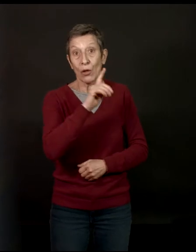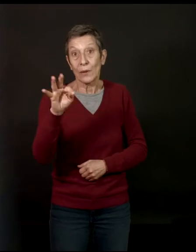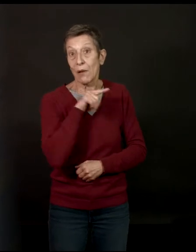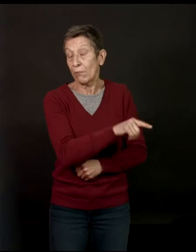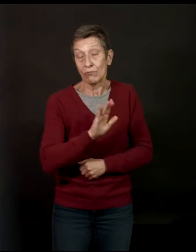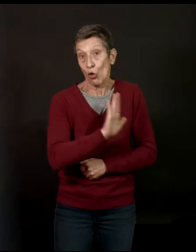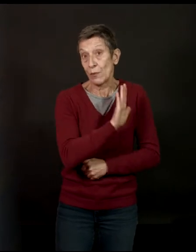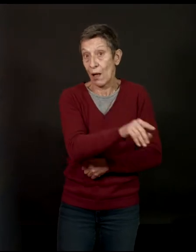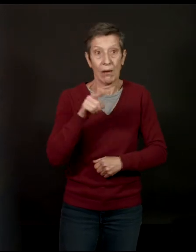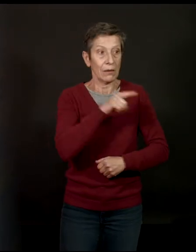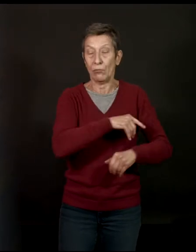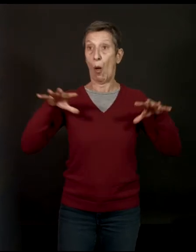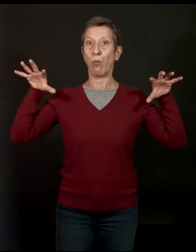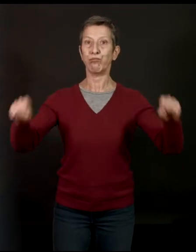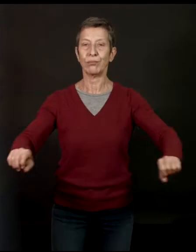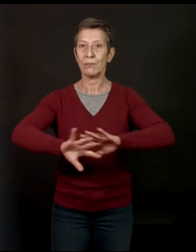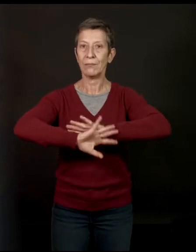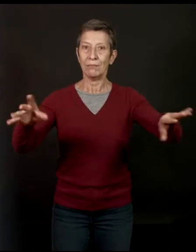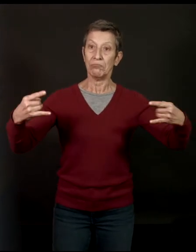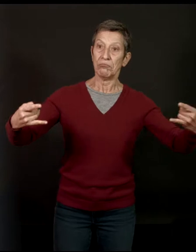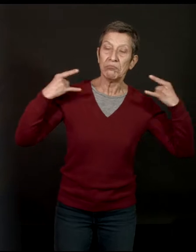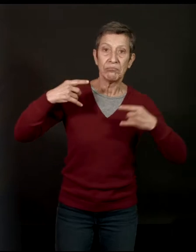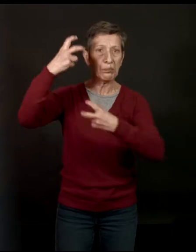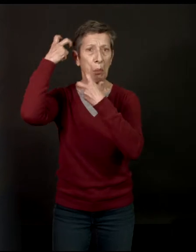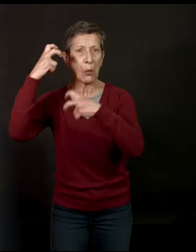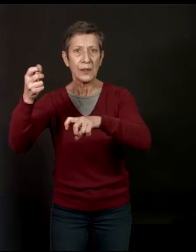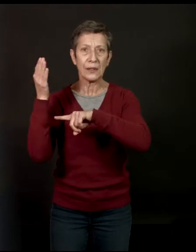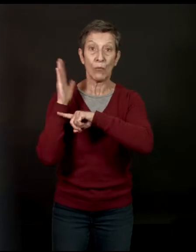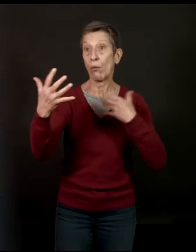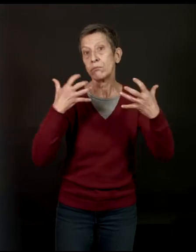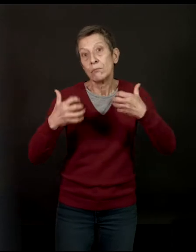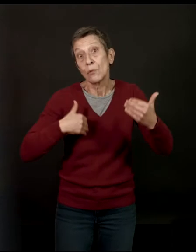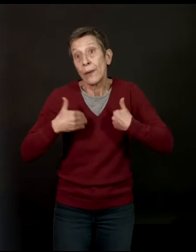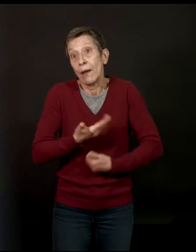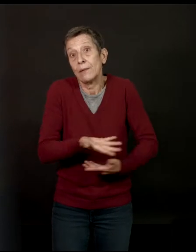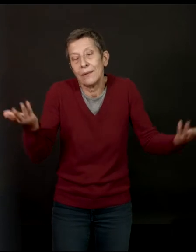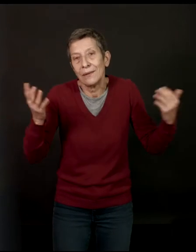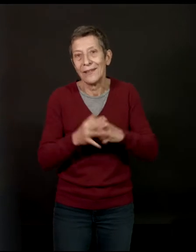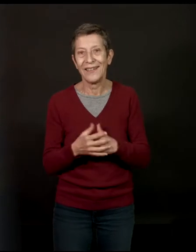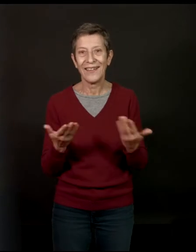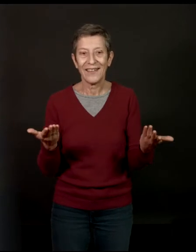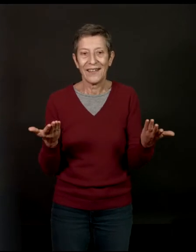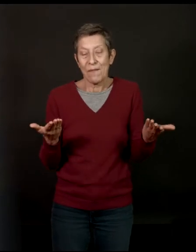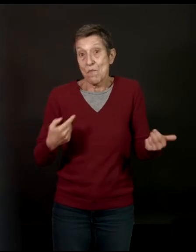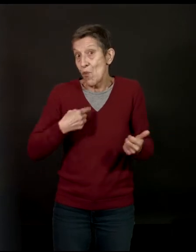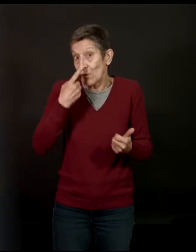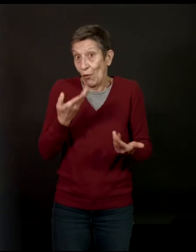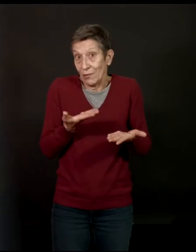côté-là, il bouffe l'espace, il apparaît, il est là tout le temps, il fait du bruit. C'est un acteur, en fait. Donc, je pense que ça tient à